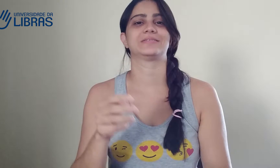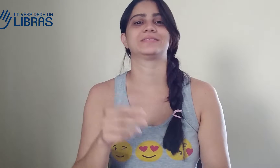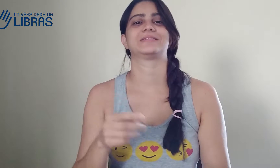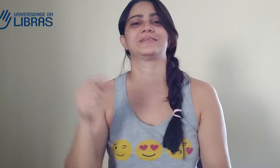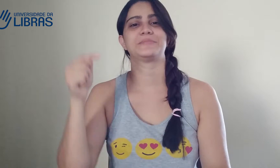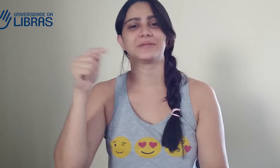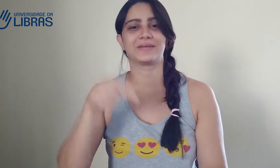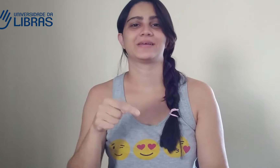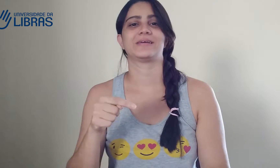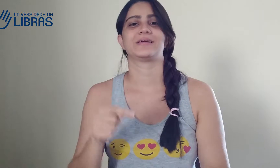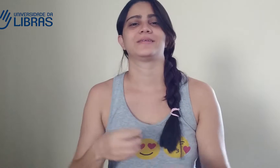Olá, tudo bom?